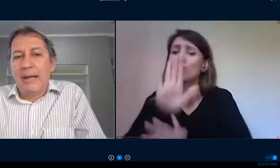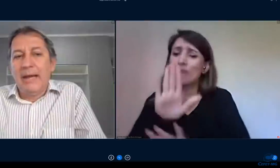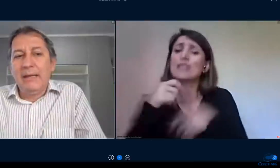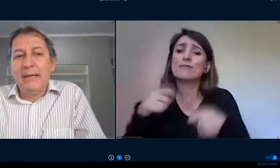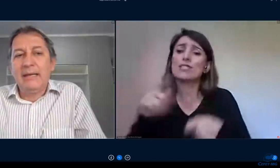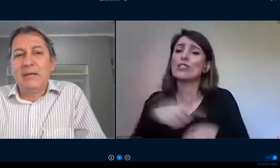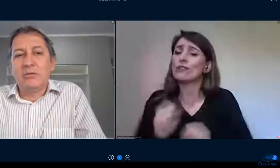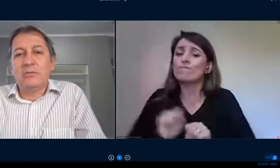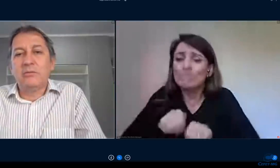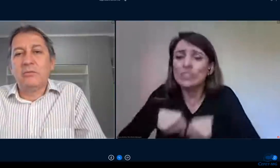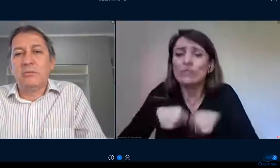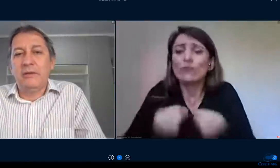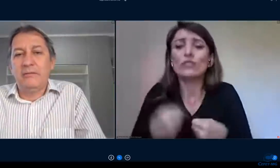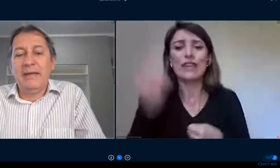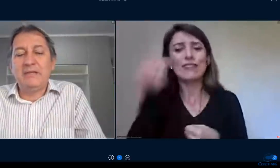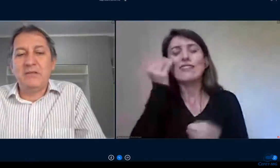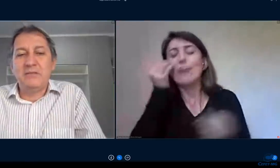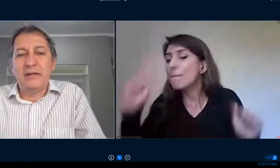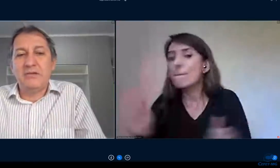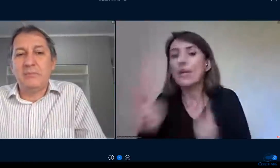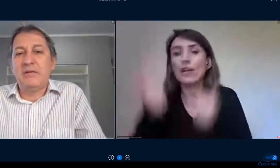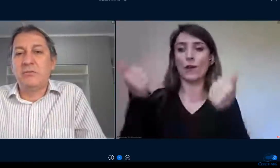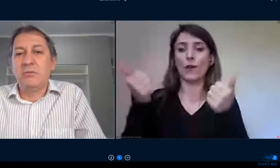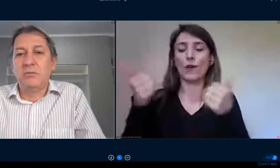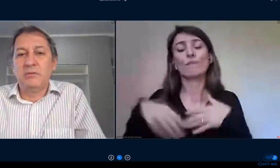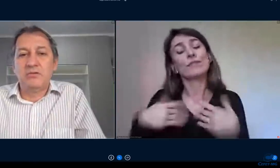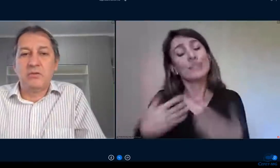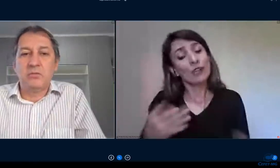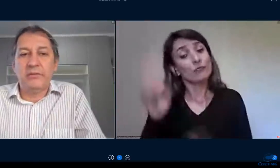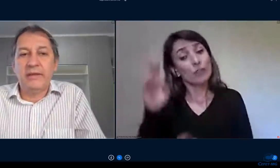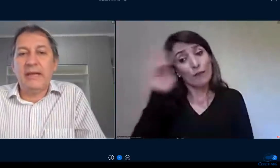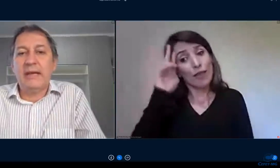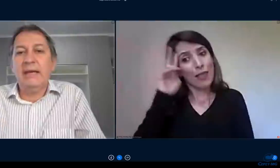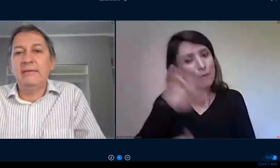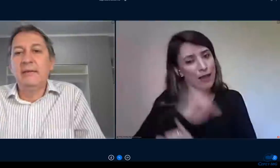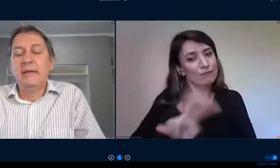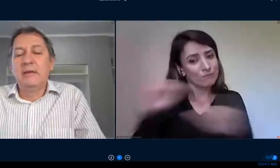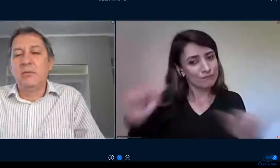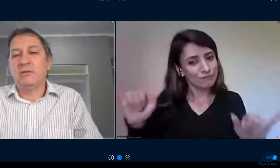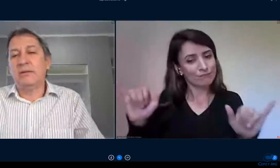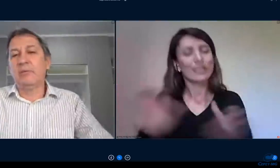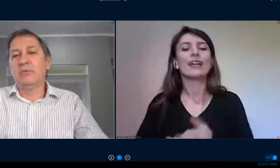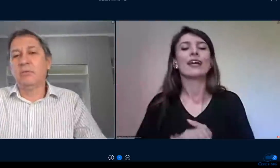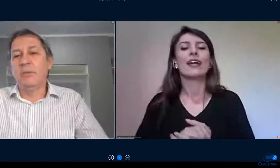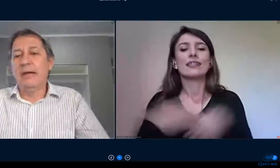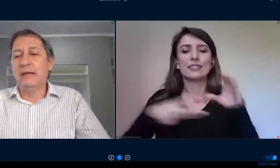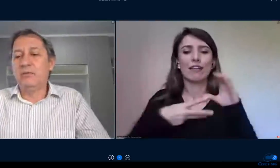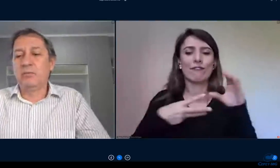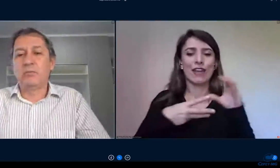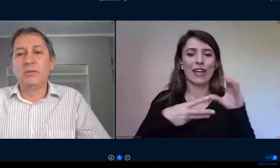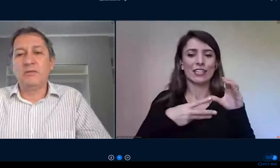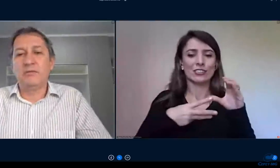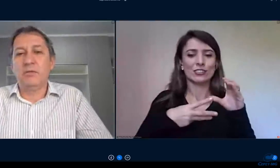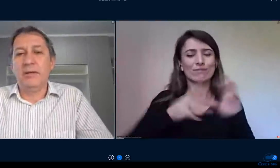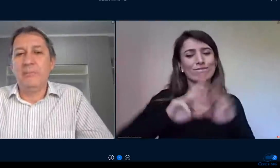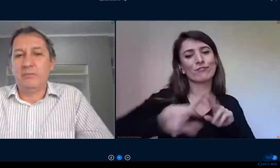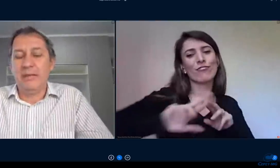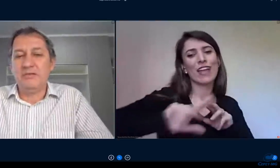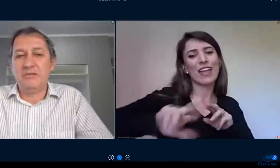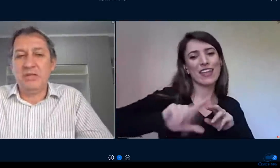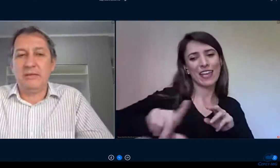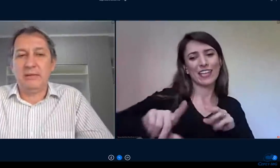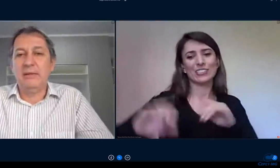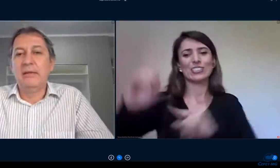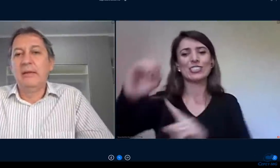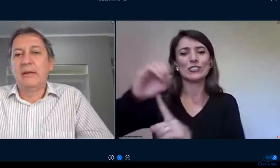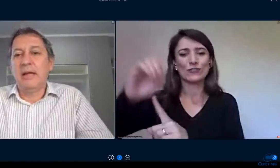lembrar que o Cefete diferentemente dos institutos federais nós temos uma estrutura de funcionamento